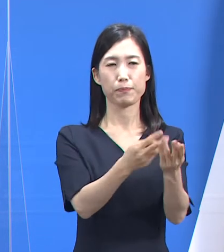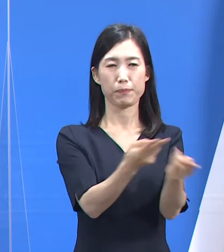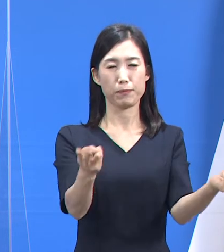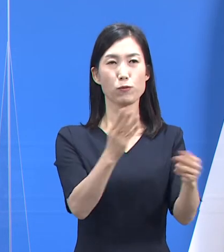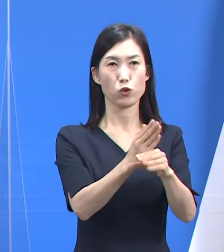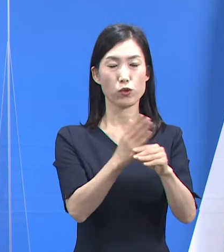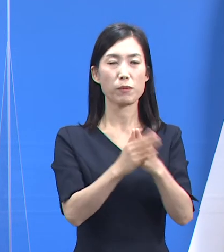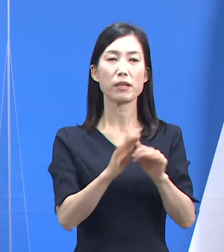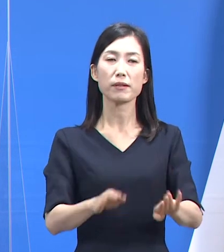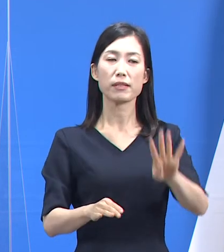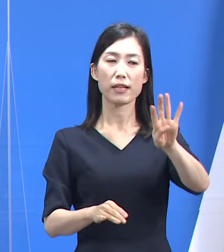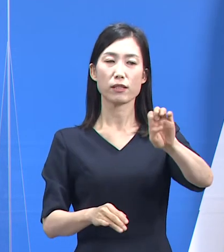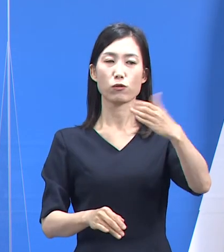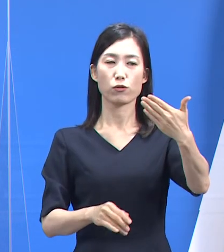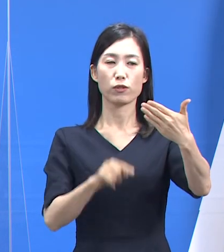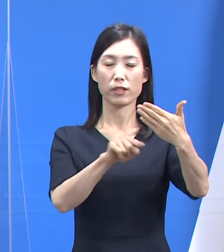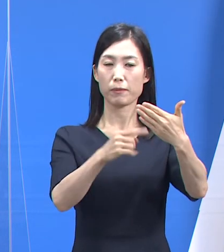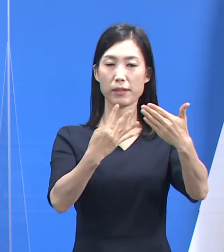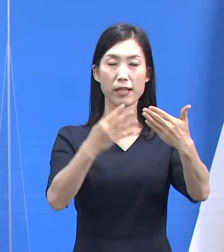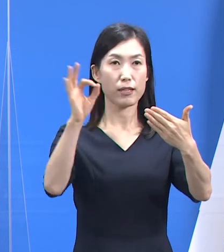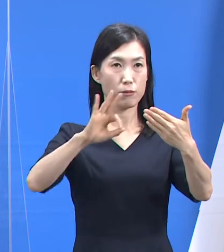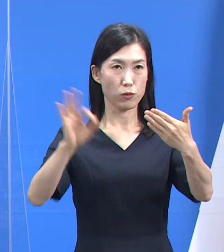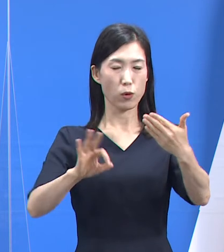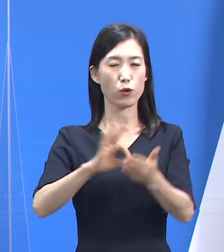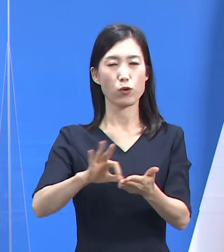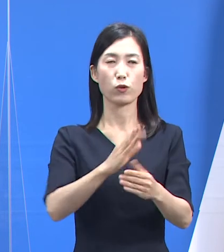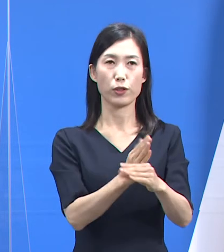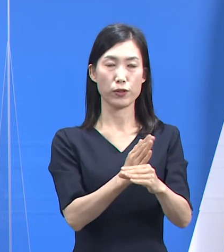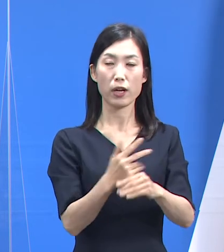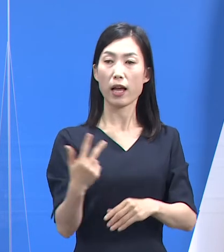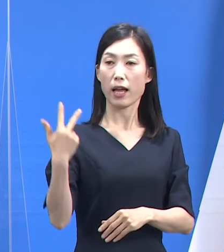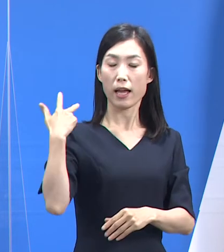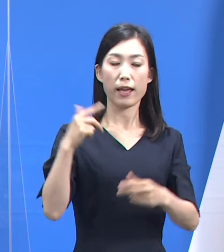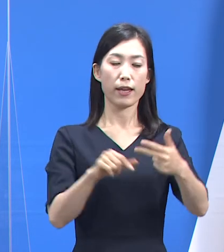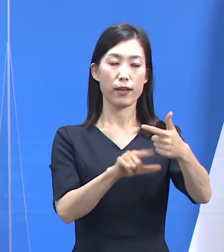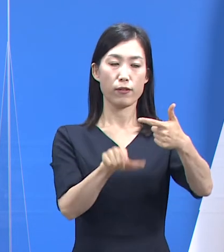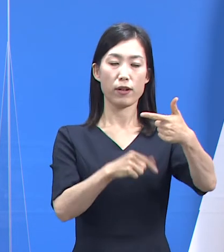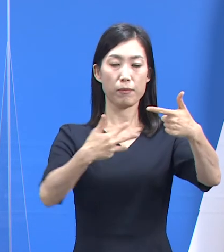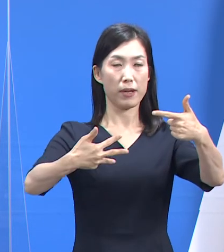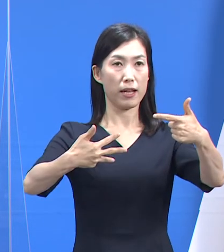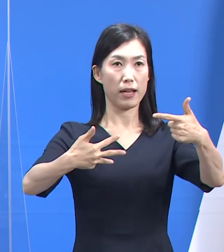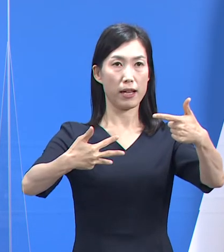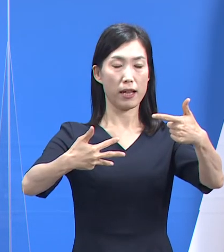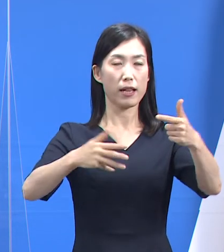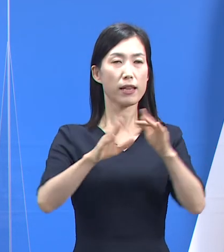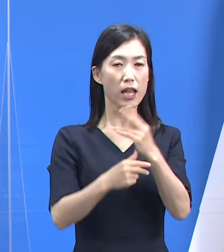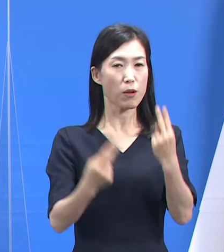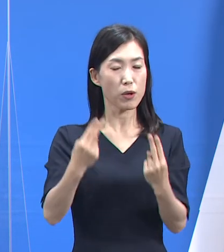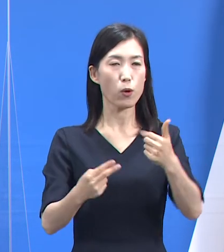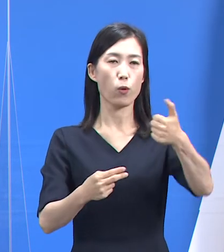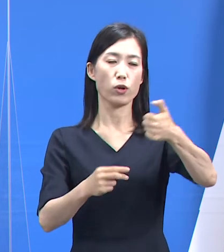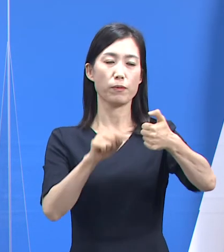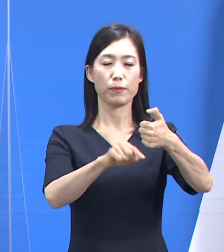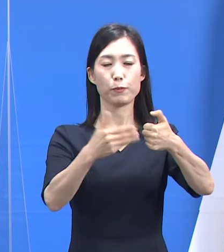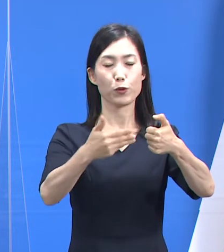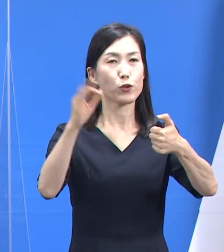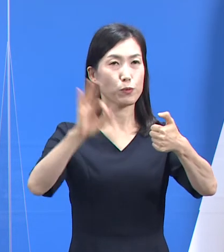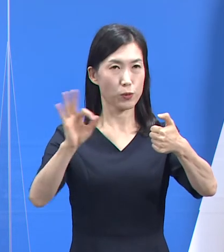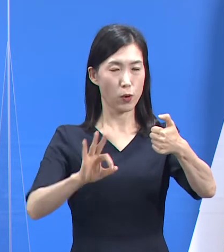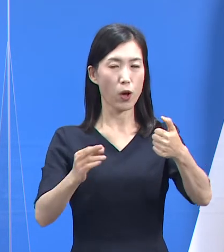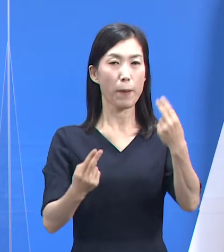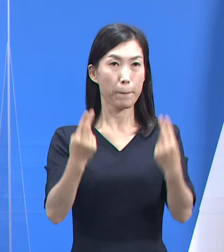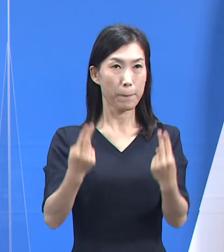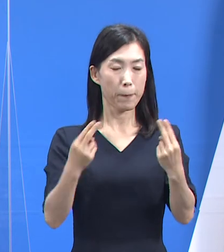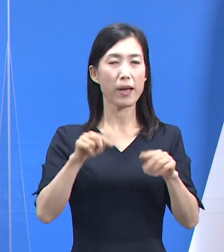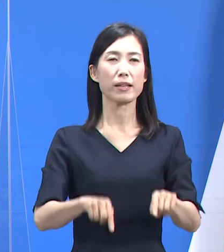49.4%입니다. 일주일 전인 6월 8일 20시 기준 50.9% 가동률 대비